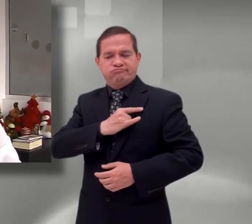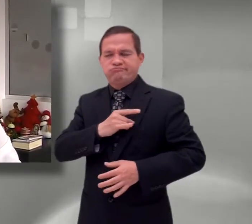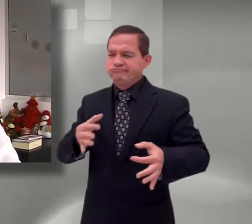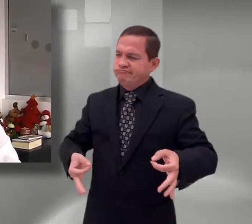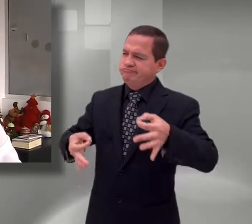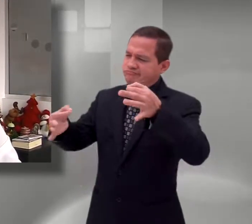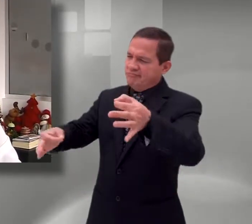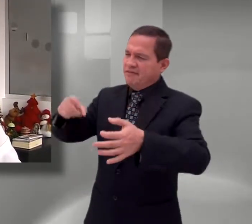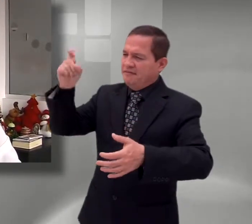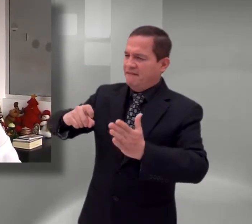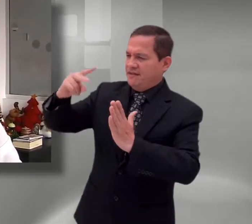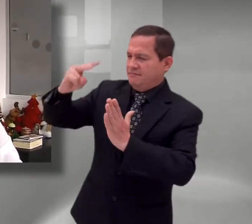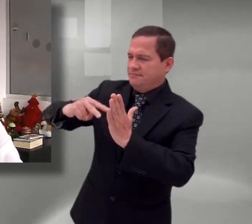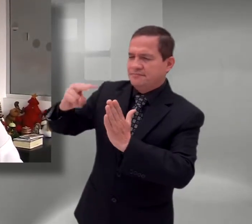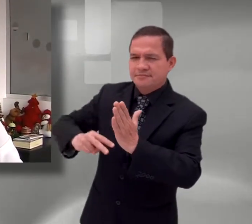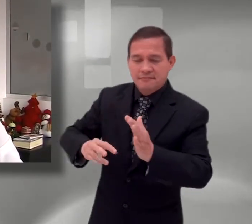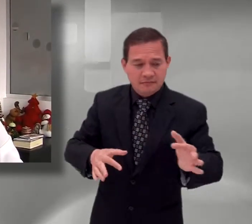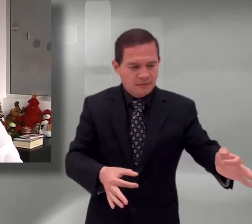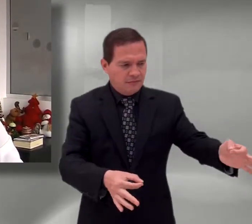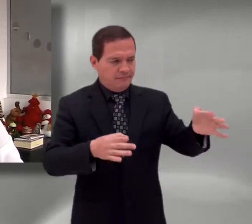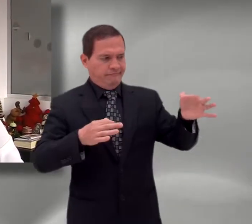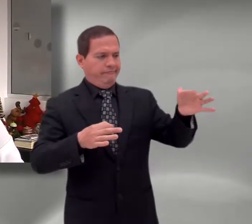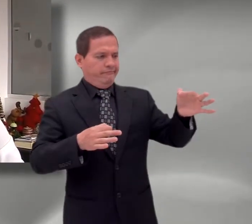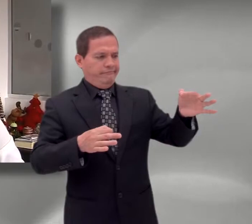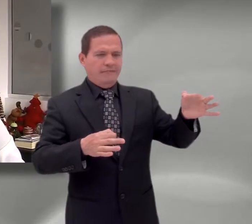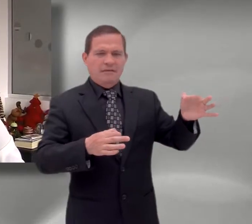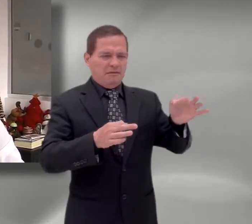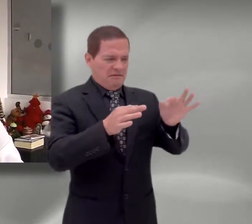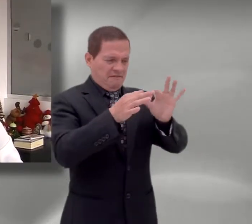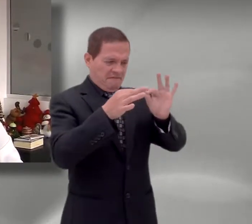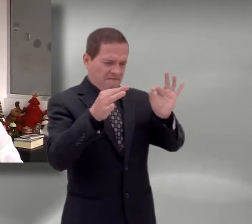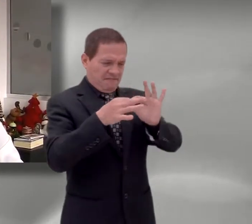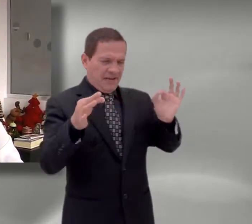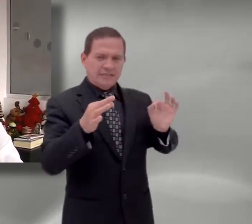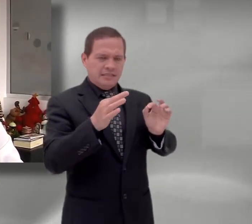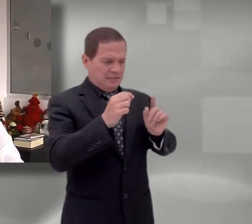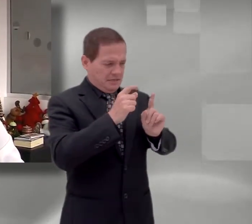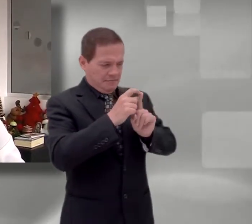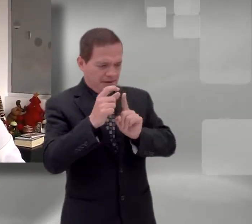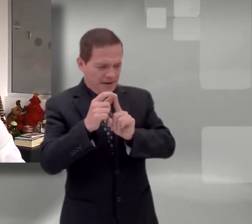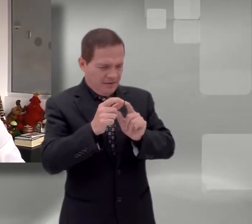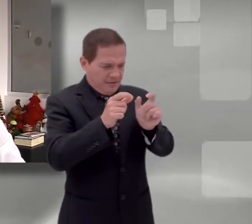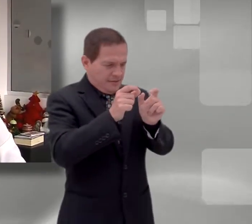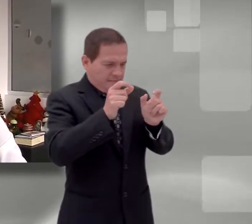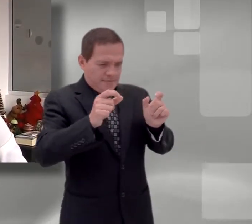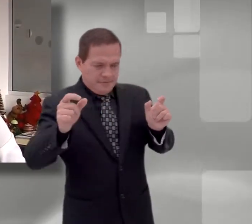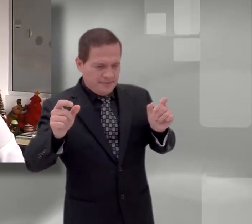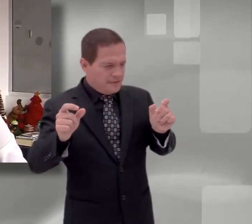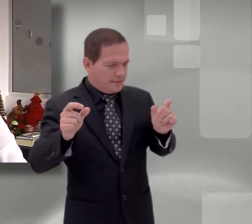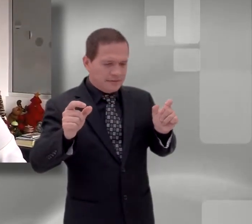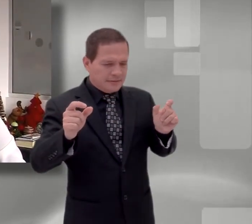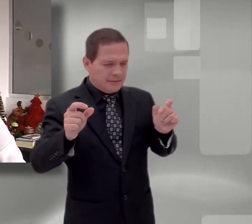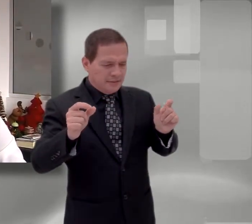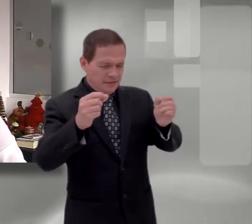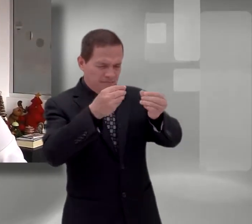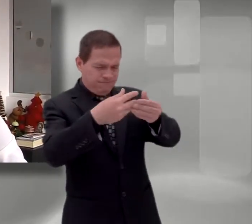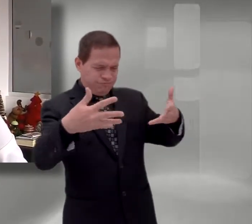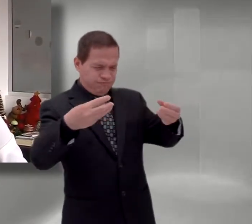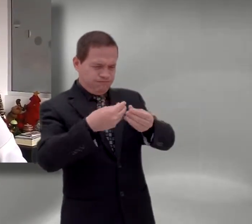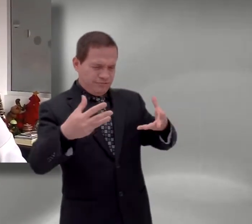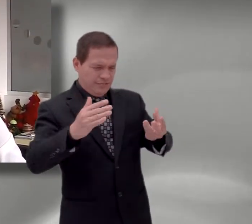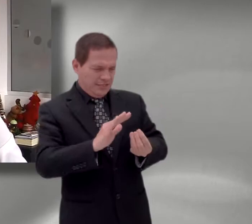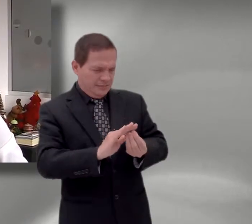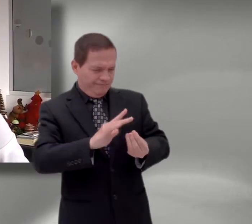en cuanto a su léxico, en cuanto a su propósito, a su organización, a su sintaxis, a la extensión y grado de